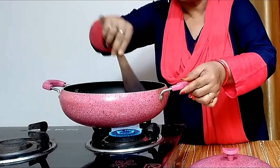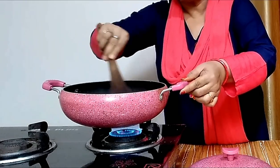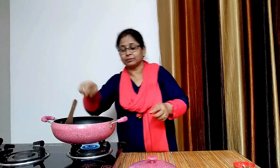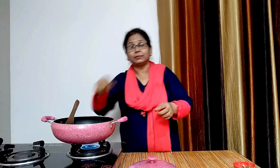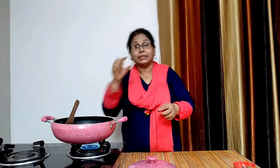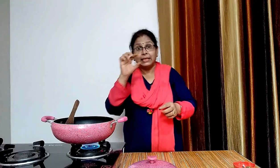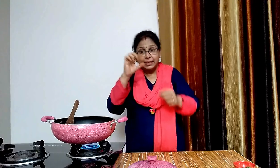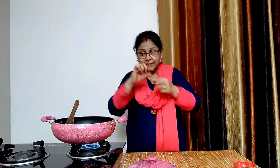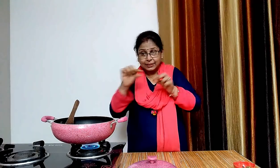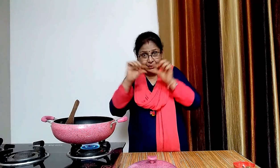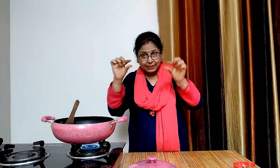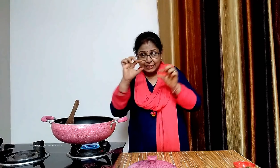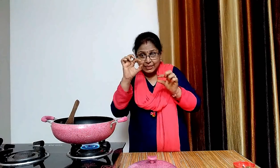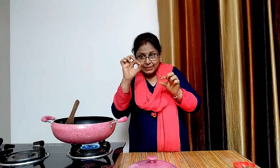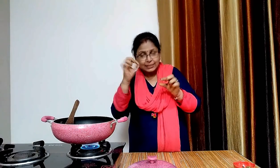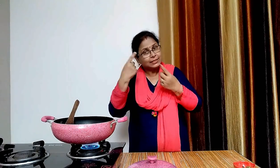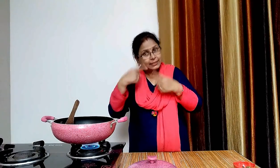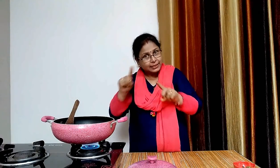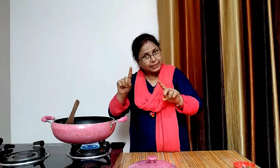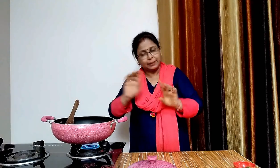जब पिंडी पक्चा है तो गैसन कर देंगे